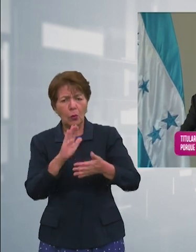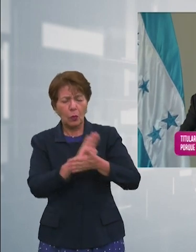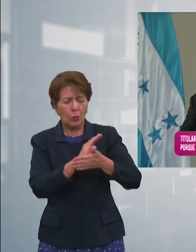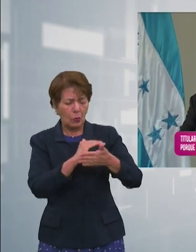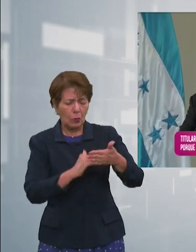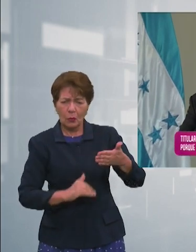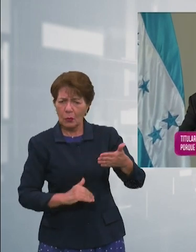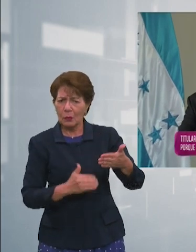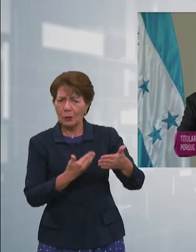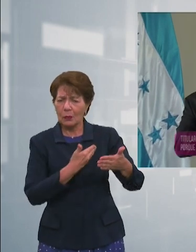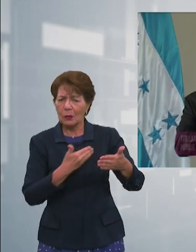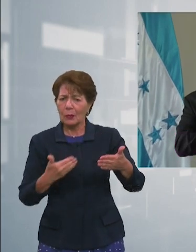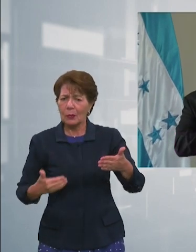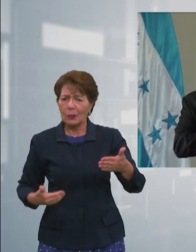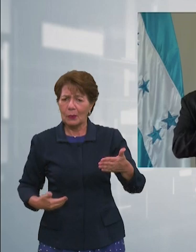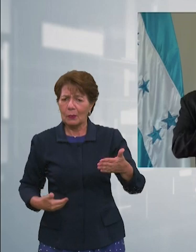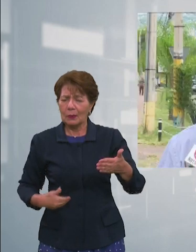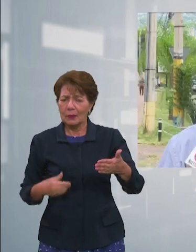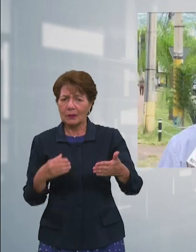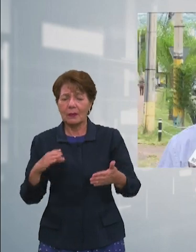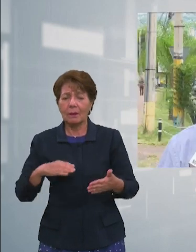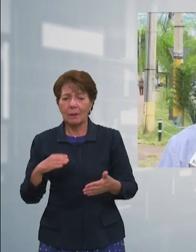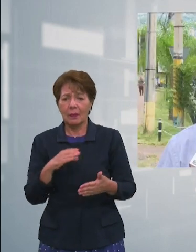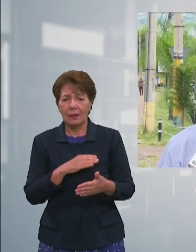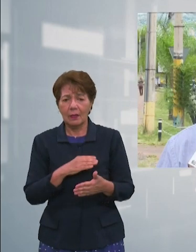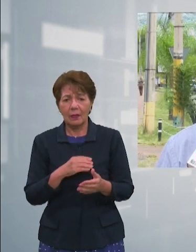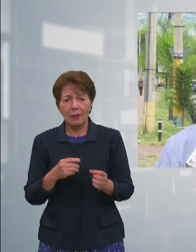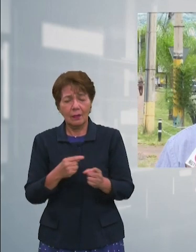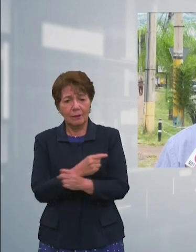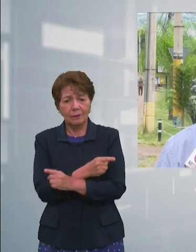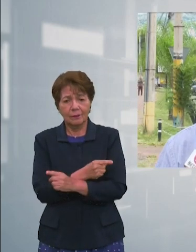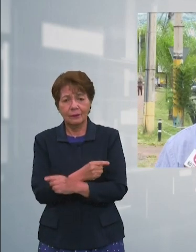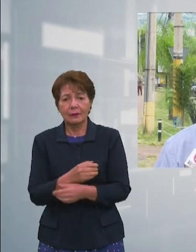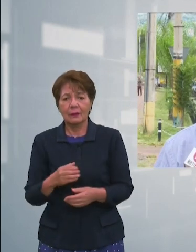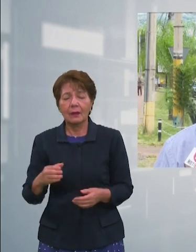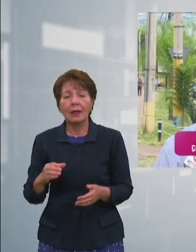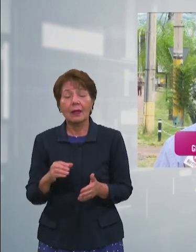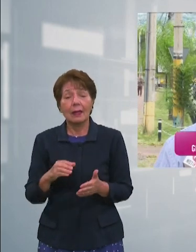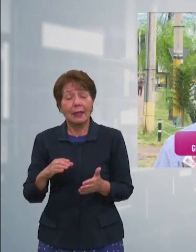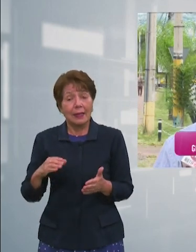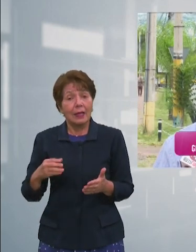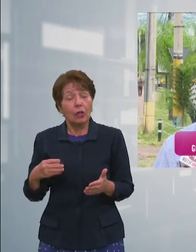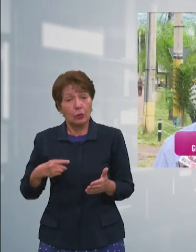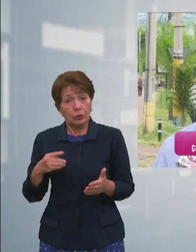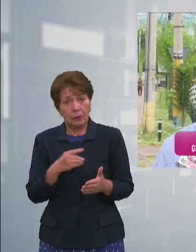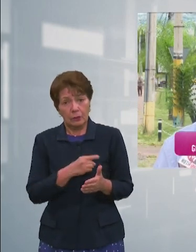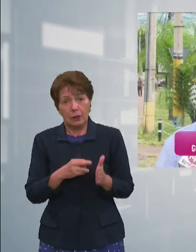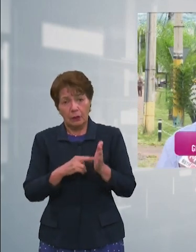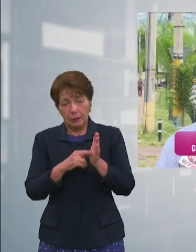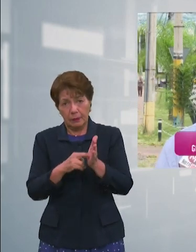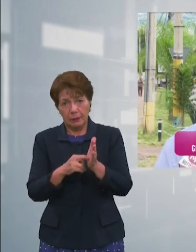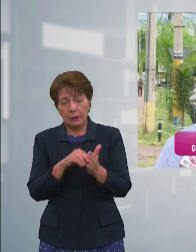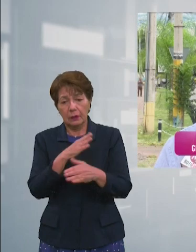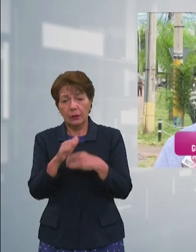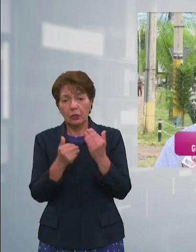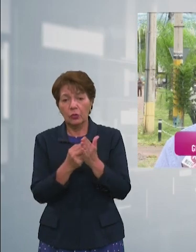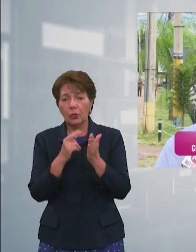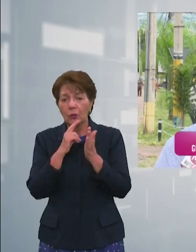del poder legislativo el Congreso representa al pueblo hondureño el Congreso tiene la representatividad total tiene todo el